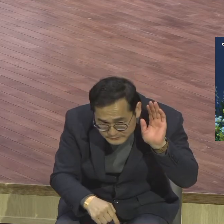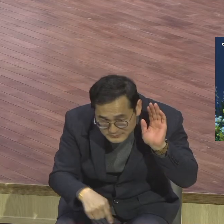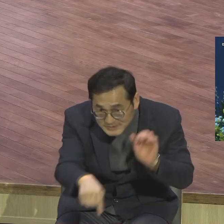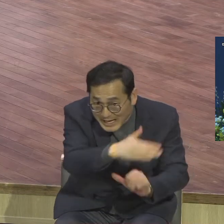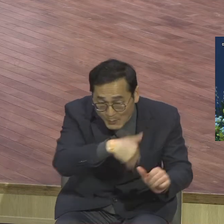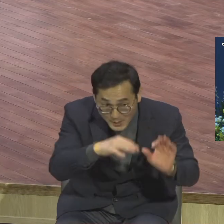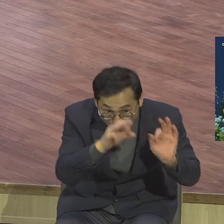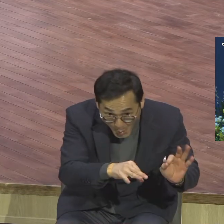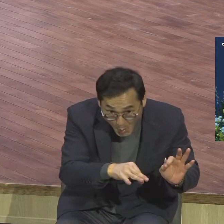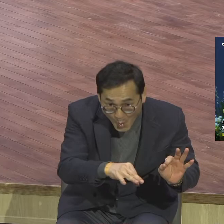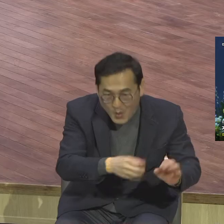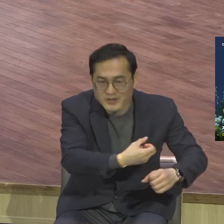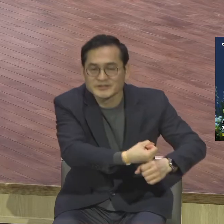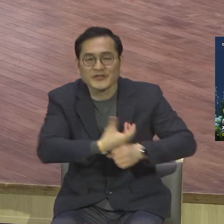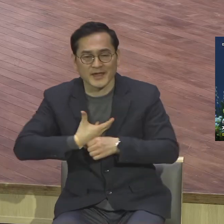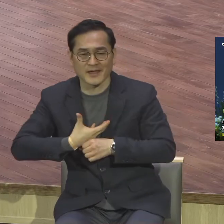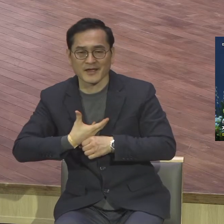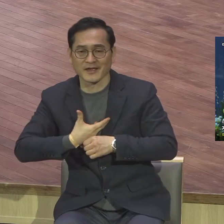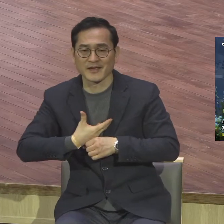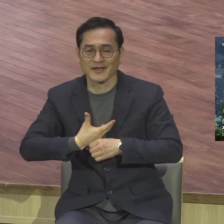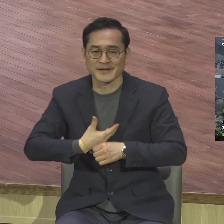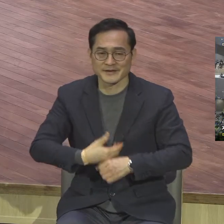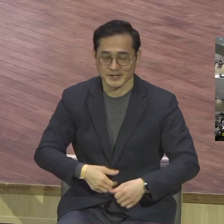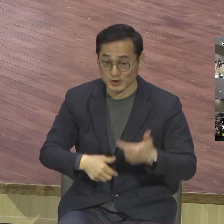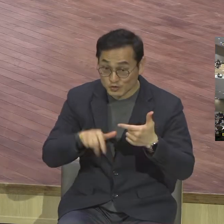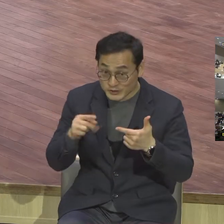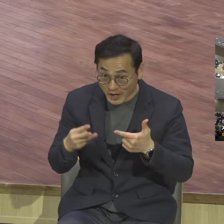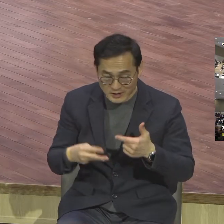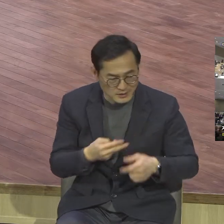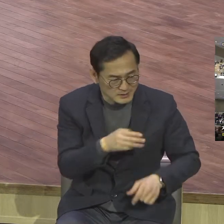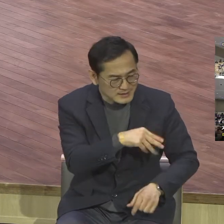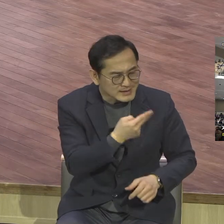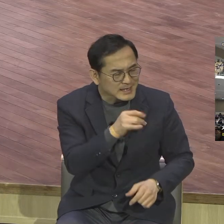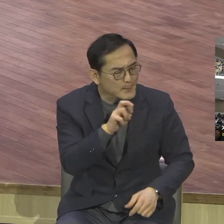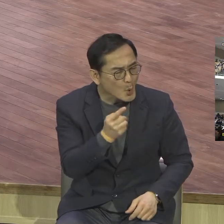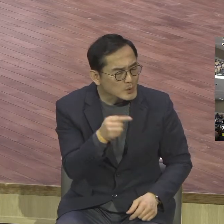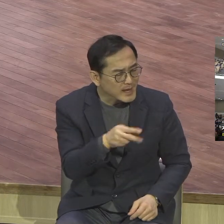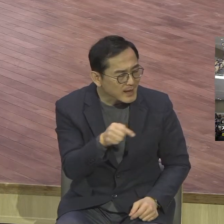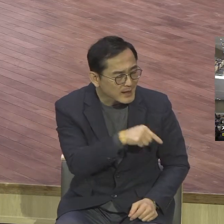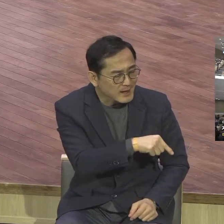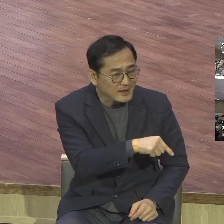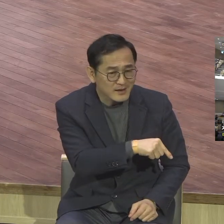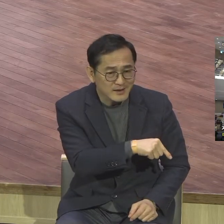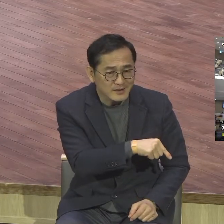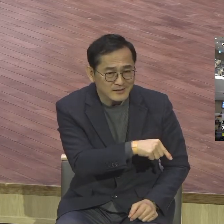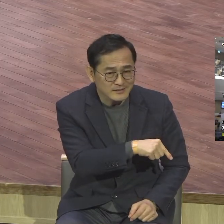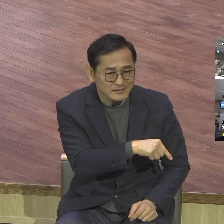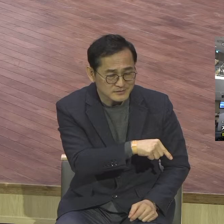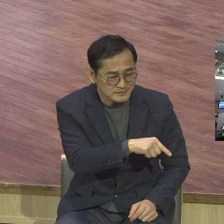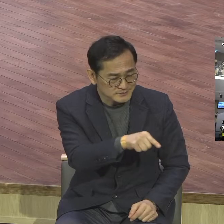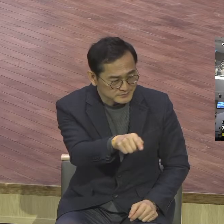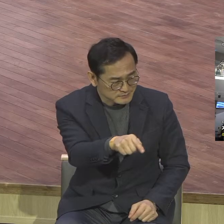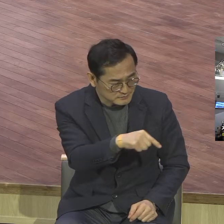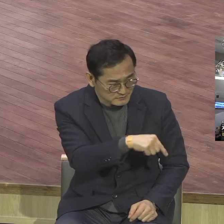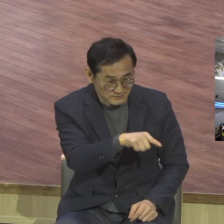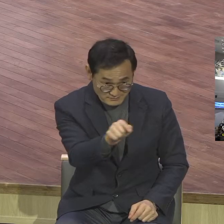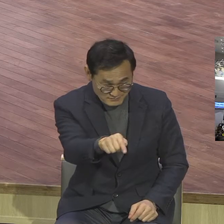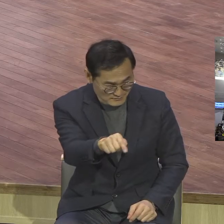6절입니다 지금은 디모데가 너에게로부터 와서 너의 믿음과 사랑의 기쁜 소식을